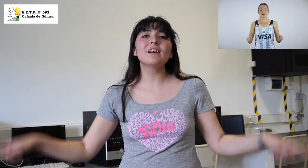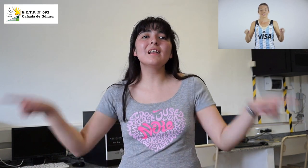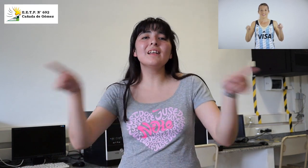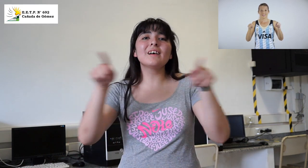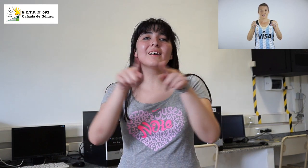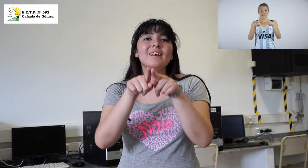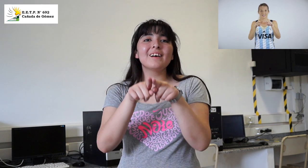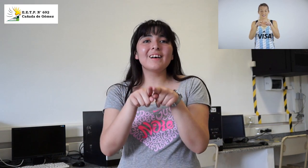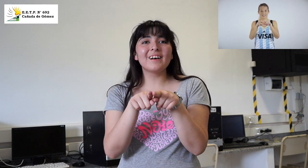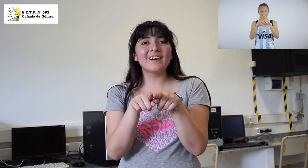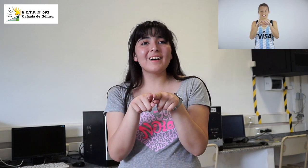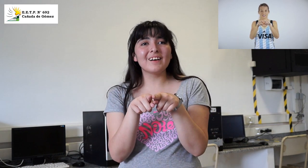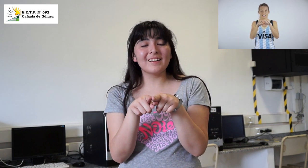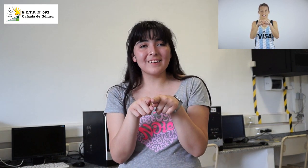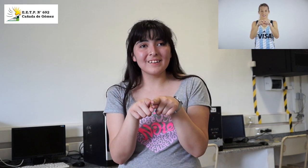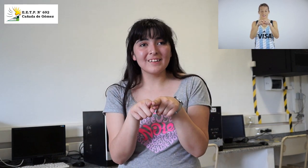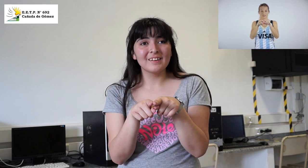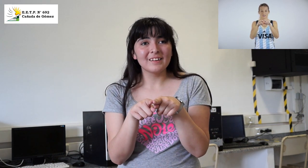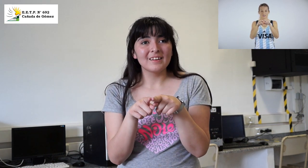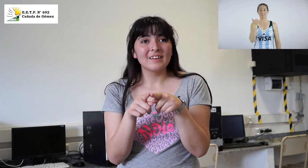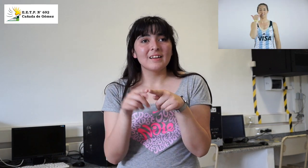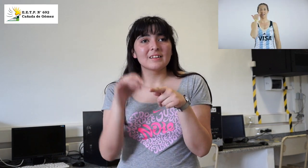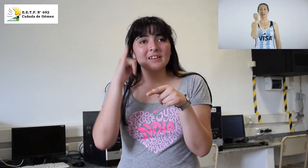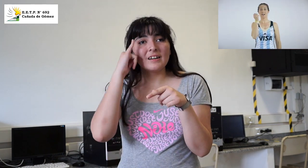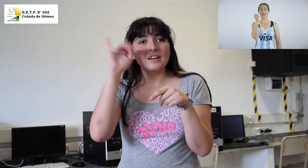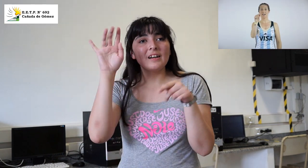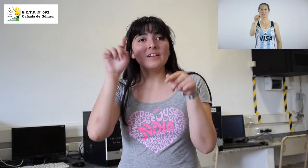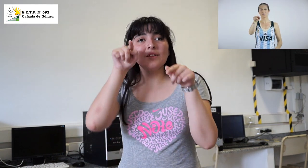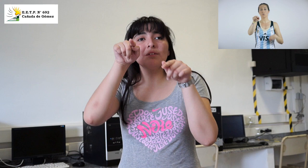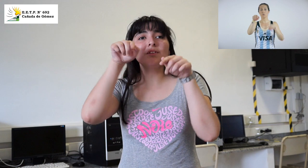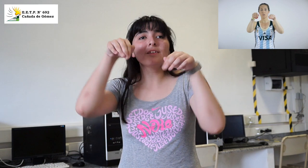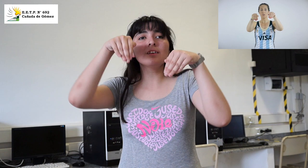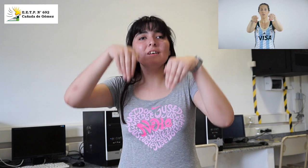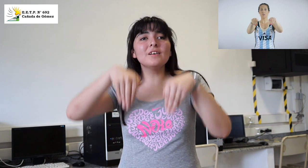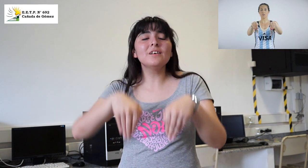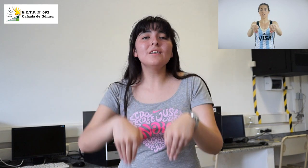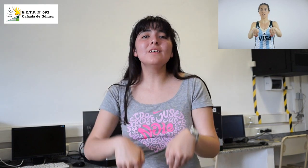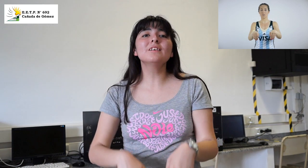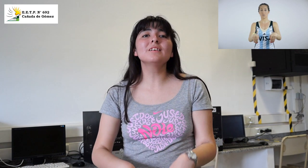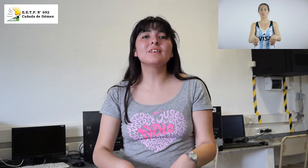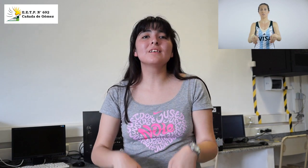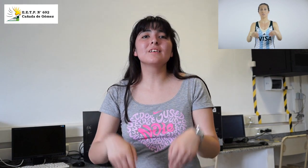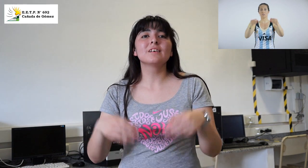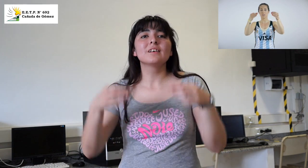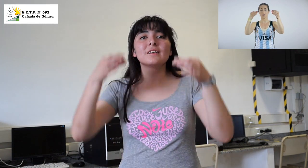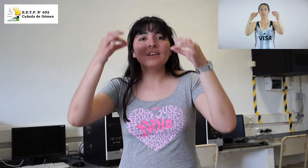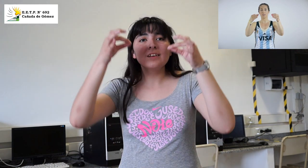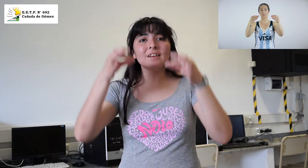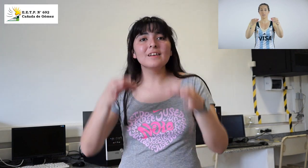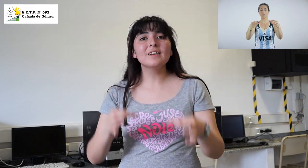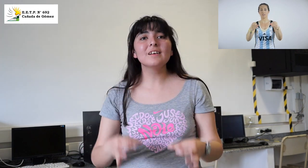igualdad. Ya a su trono